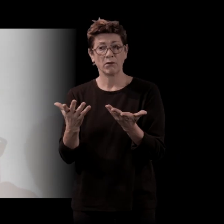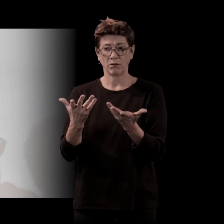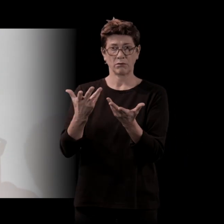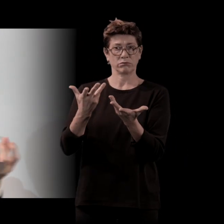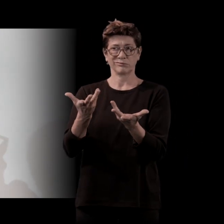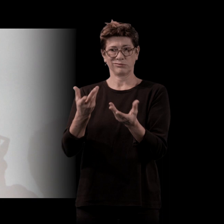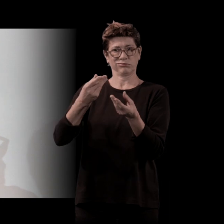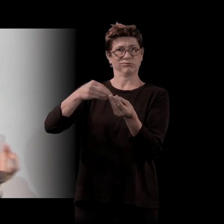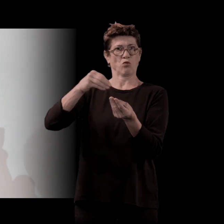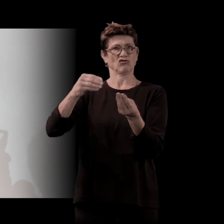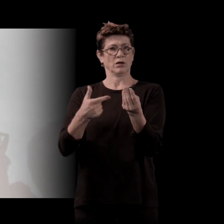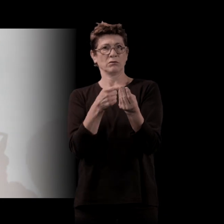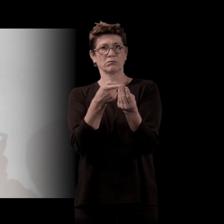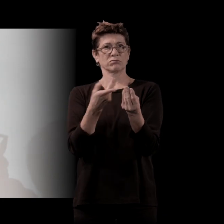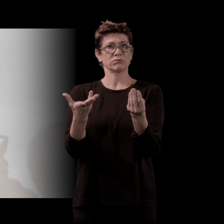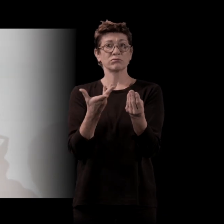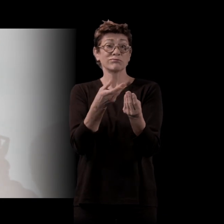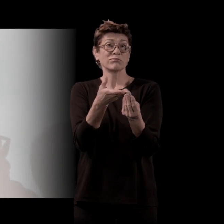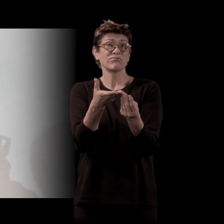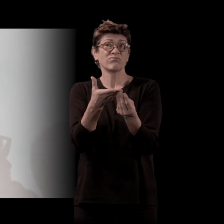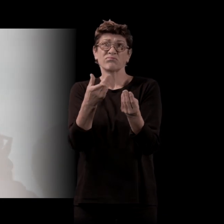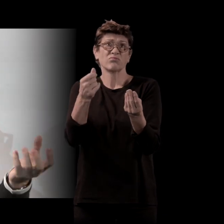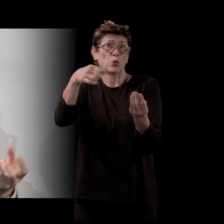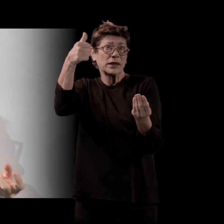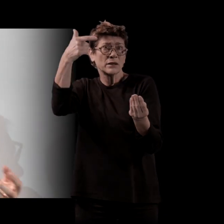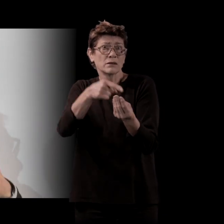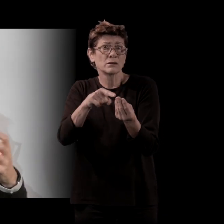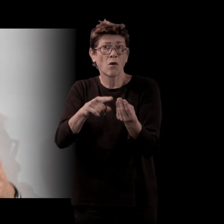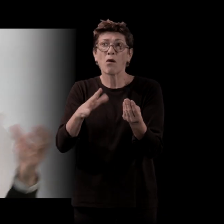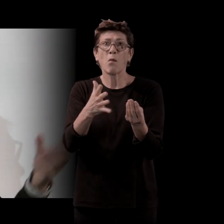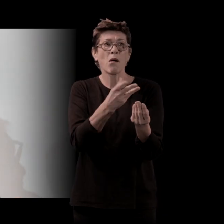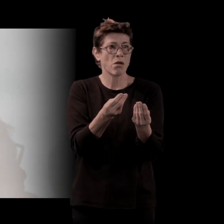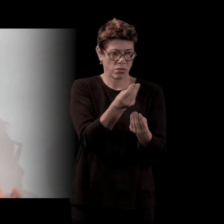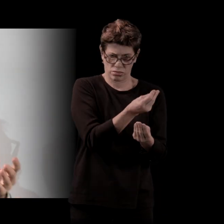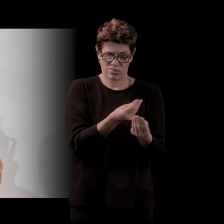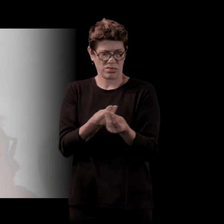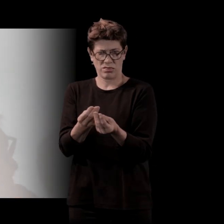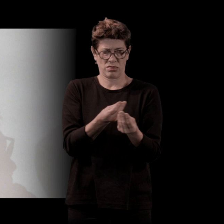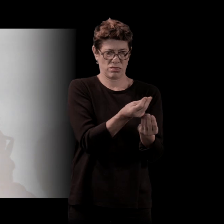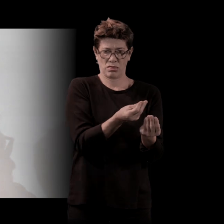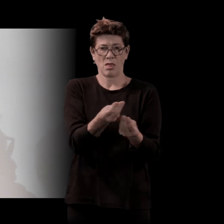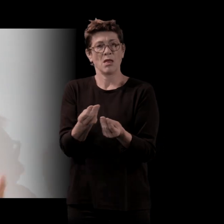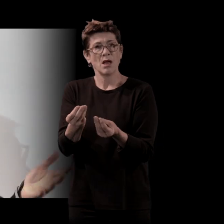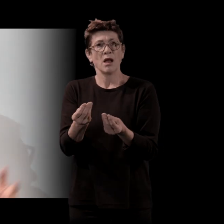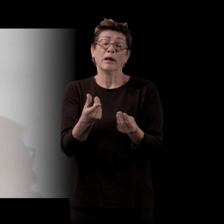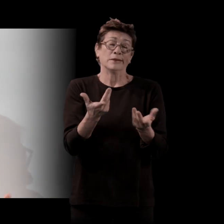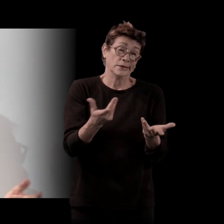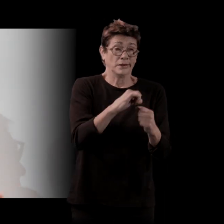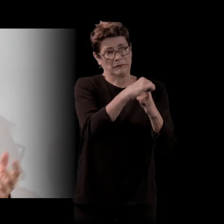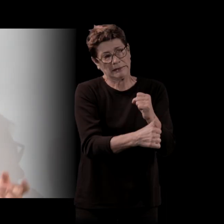prototypes pour trouver le bon client ? Et donc, il la question des genres et finalement du targeting, etc.